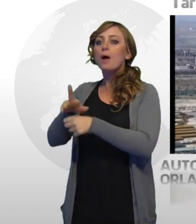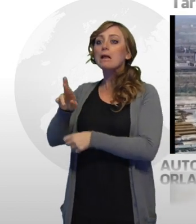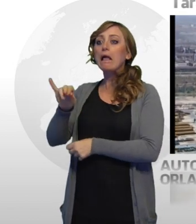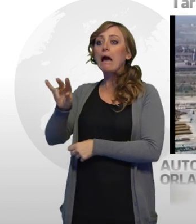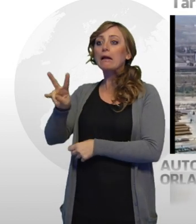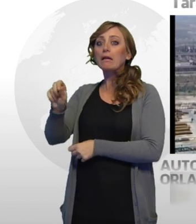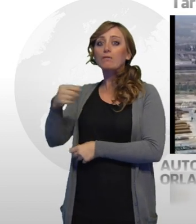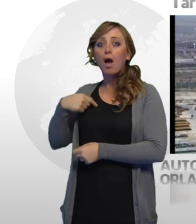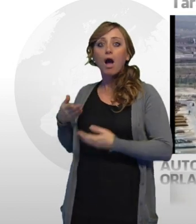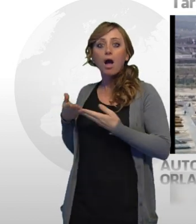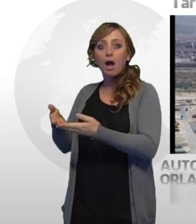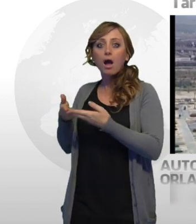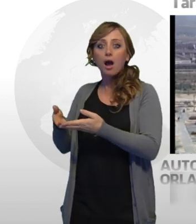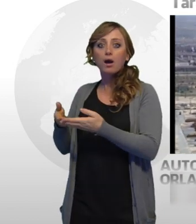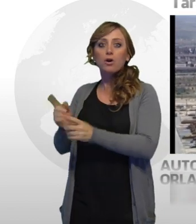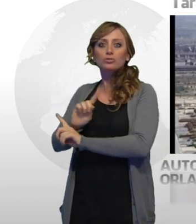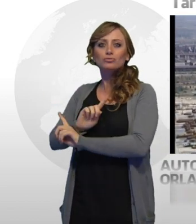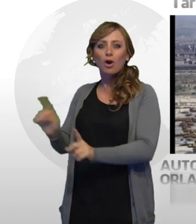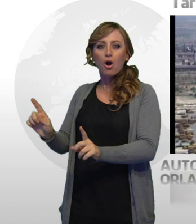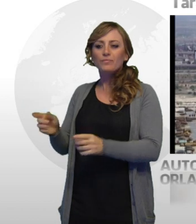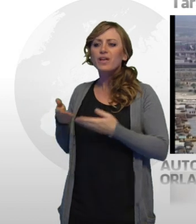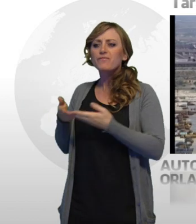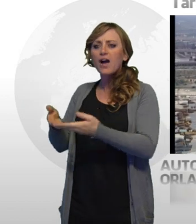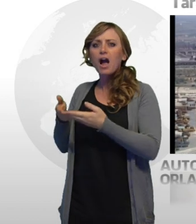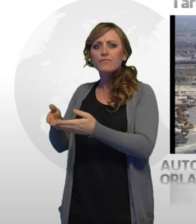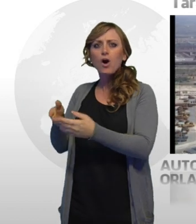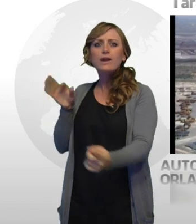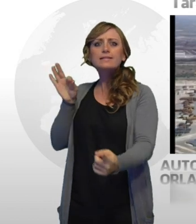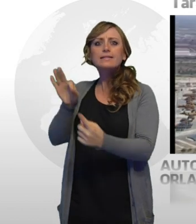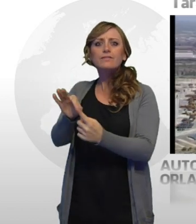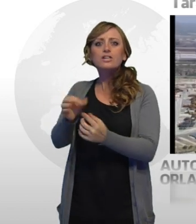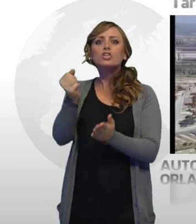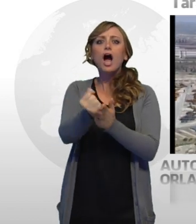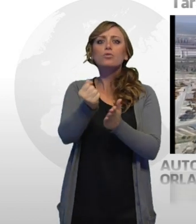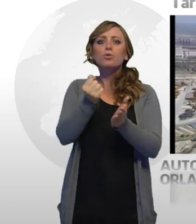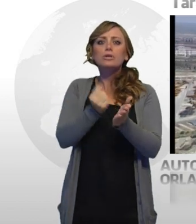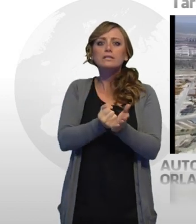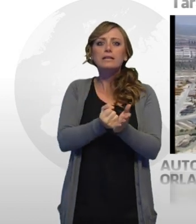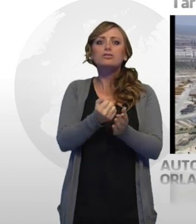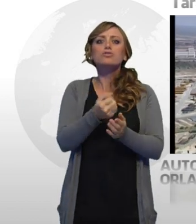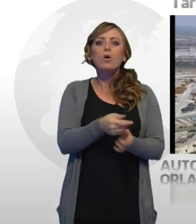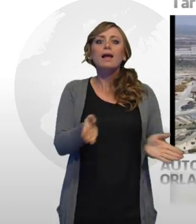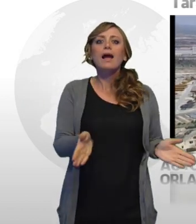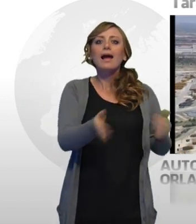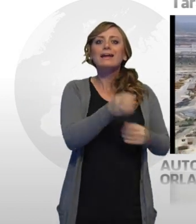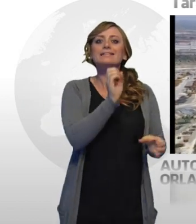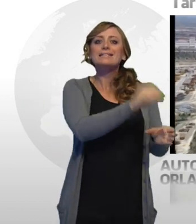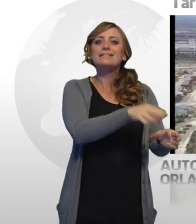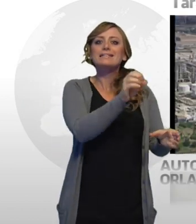all'autorizzazione della discarica Mater Grazie, concessa, sostiene, nell'ambito dell'attuazione